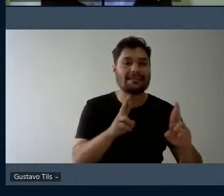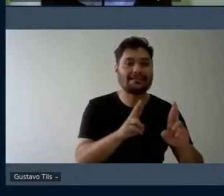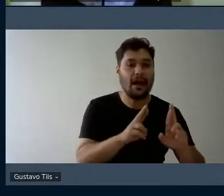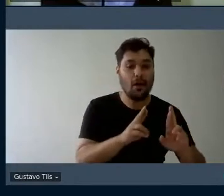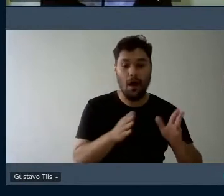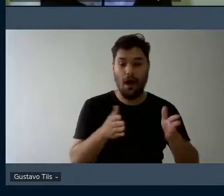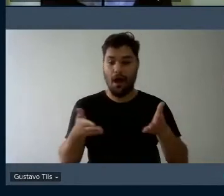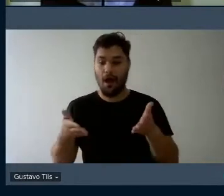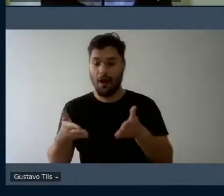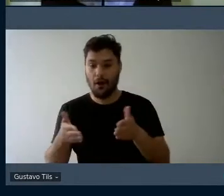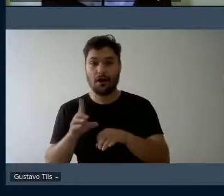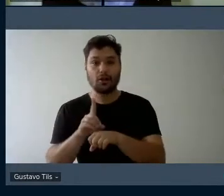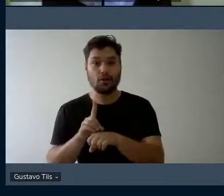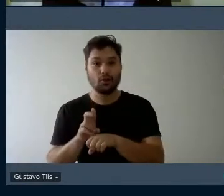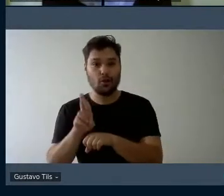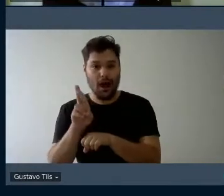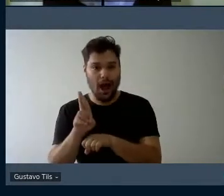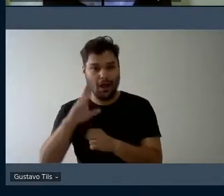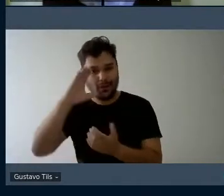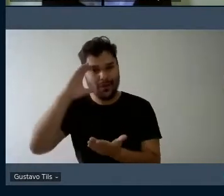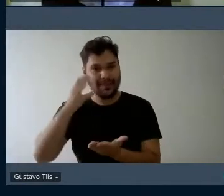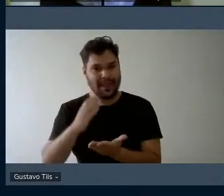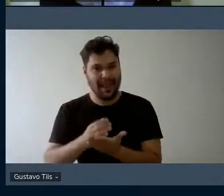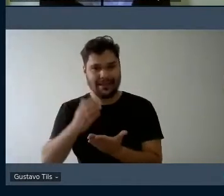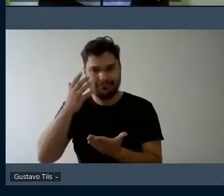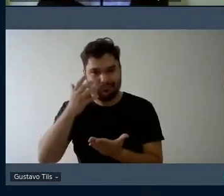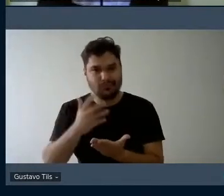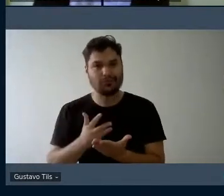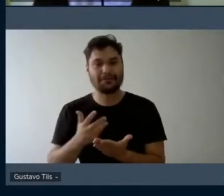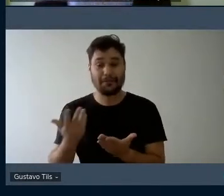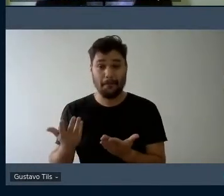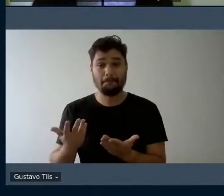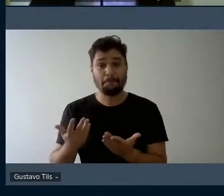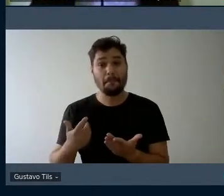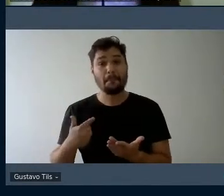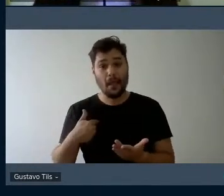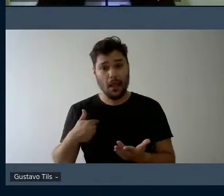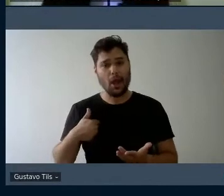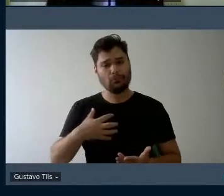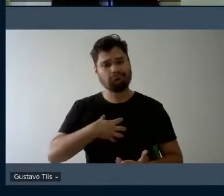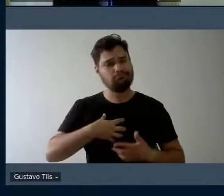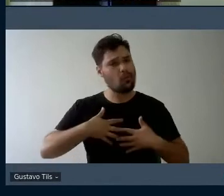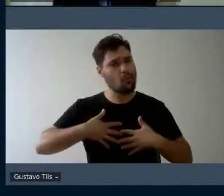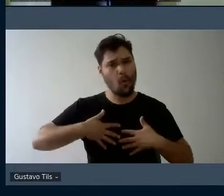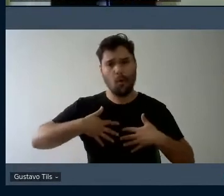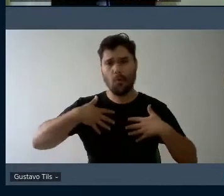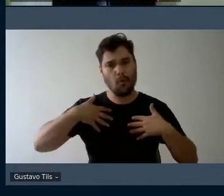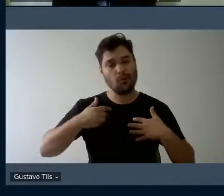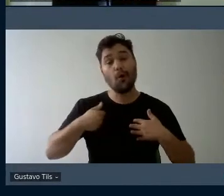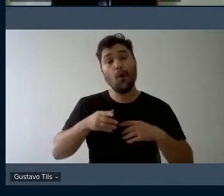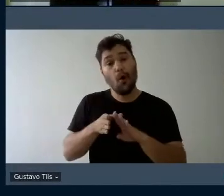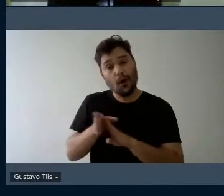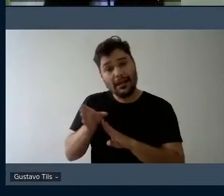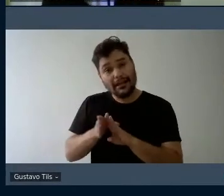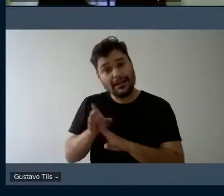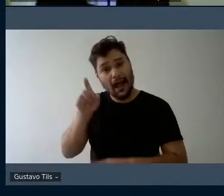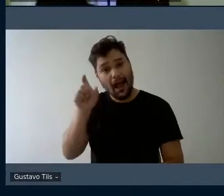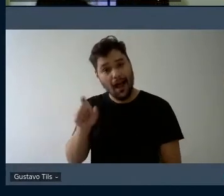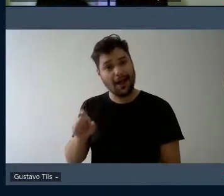essa tese tão bonita de doutorado eu tive imenso orgulho muito prazer de orientar Tatiane